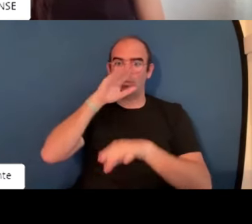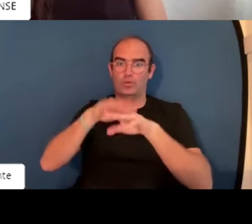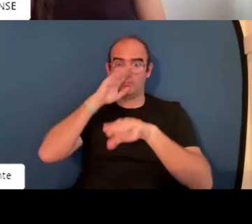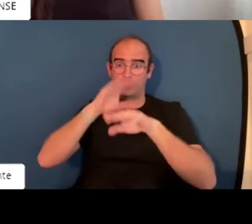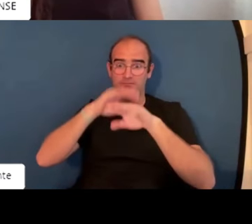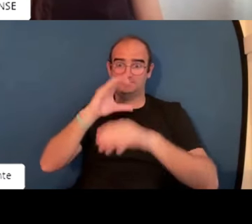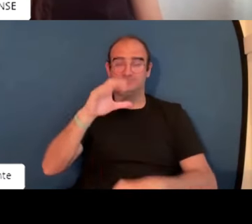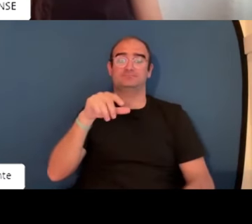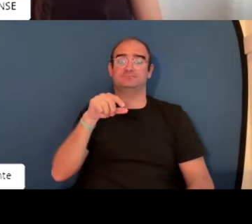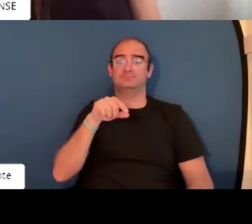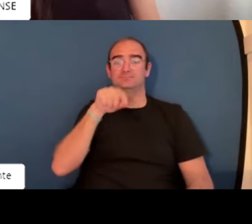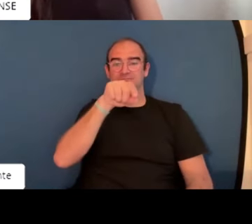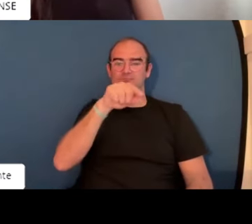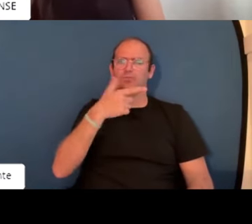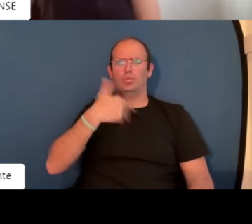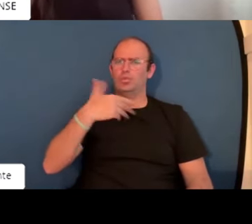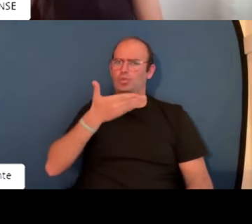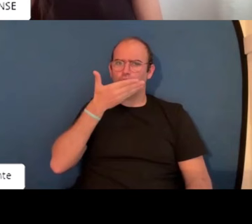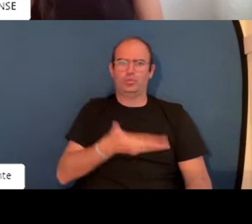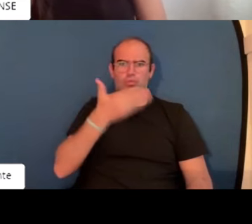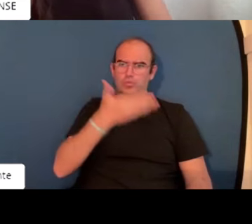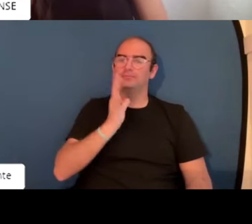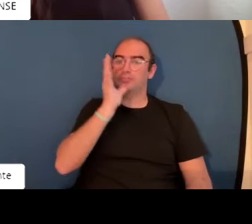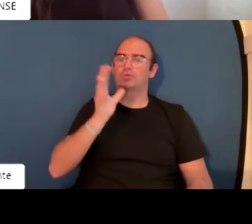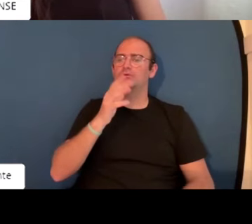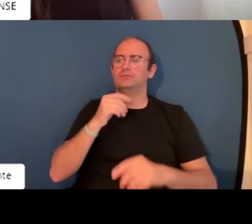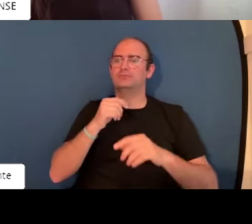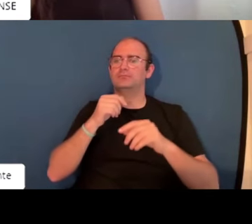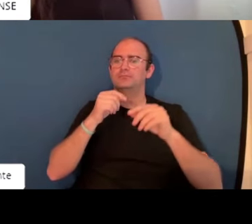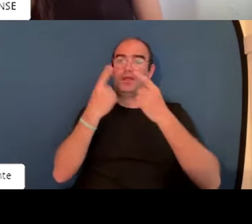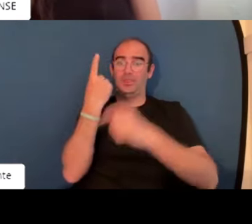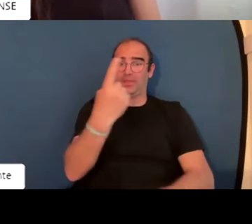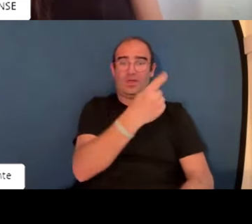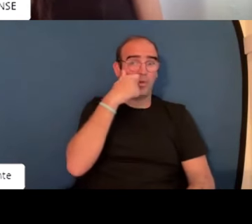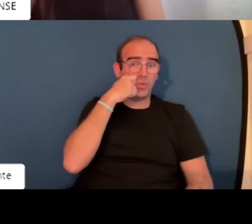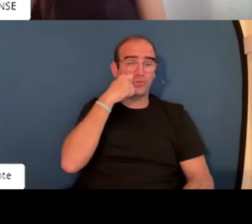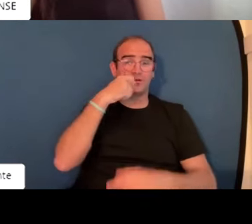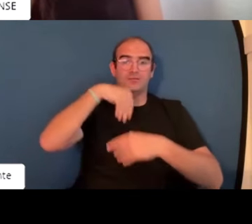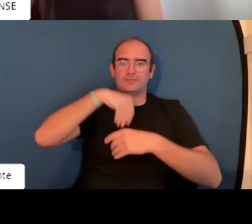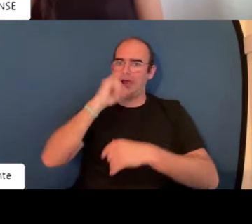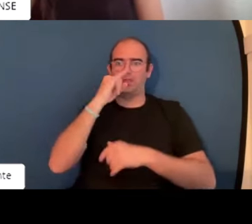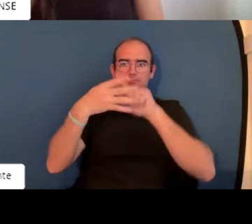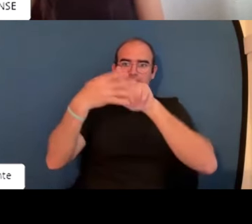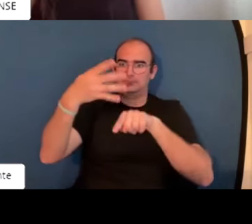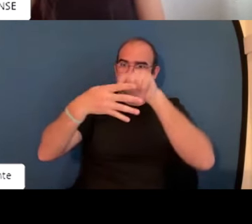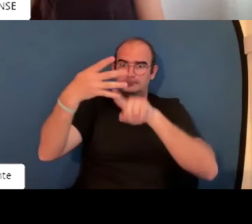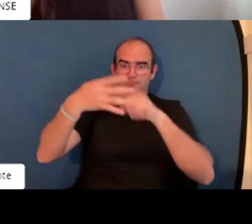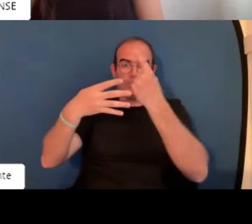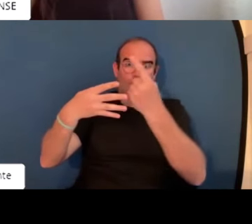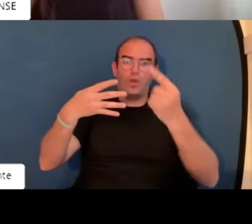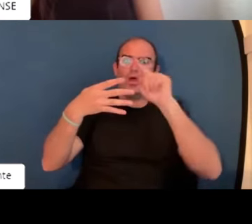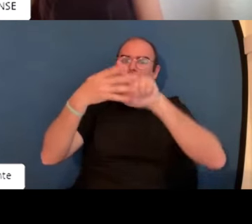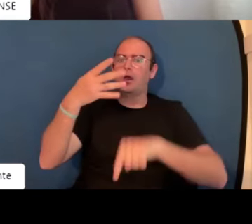serena y la C que es el cumplimiento. Esto es súper importante. Cada persona